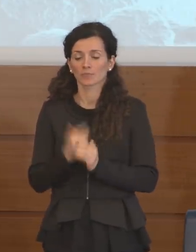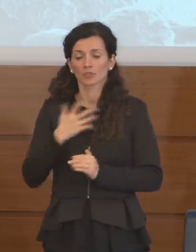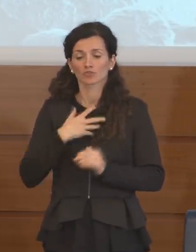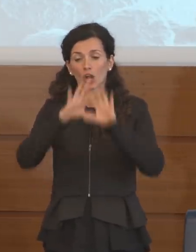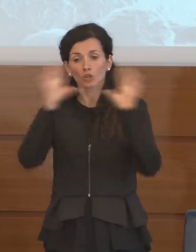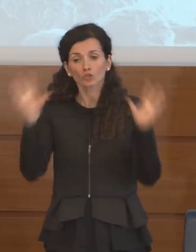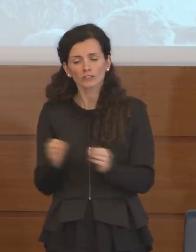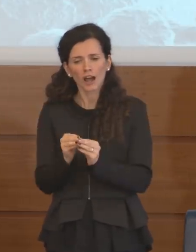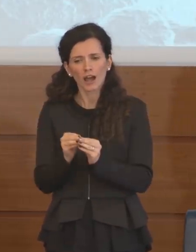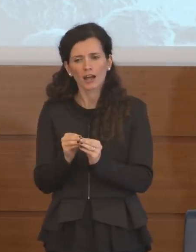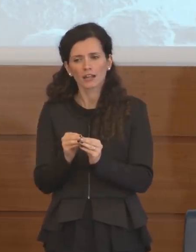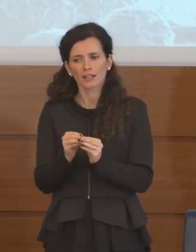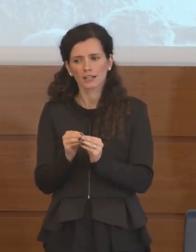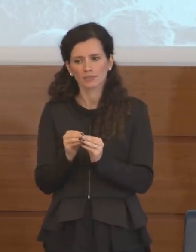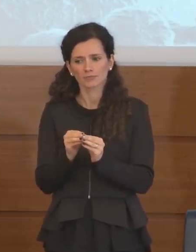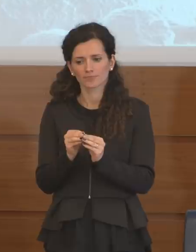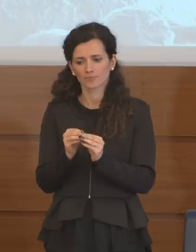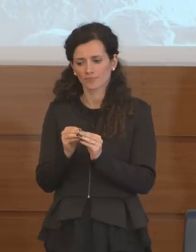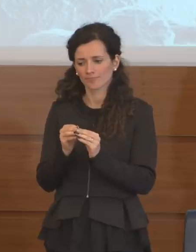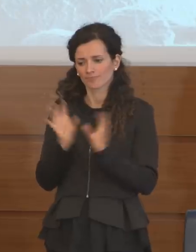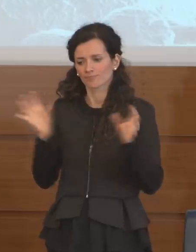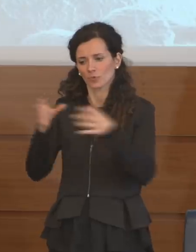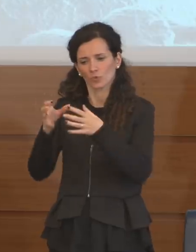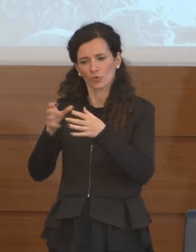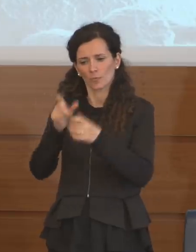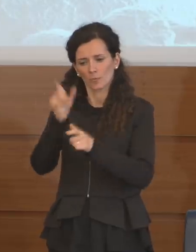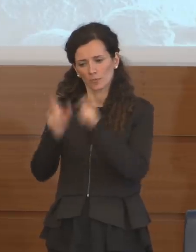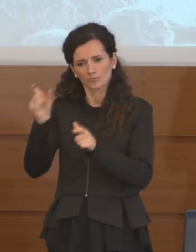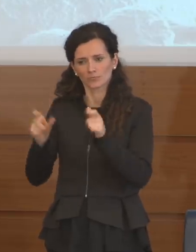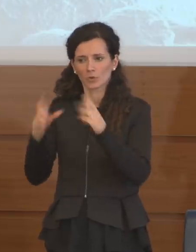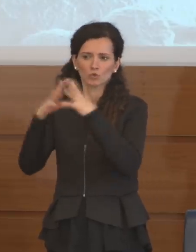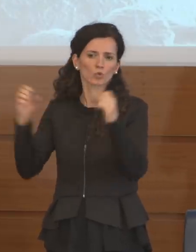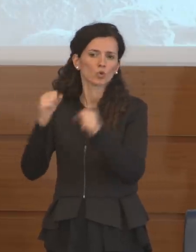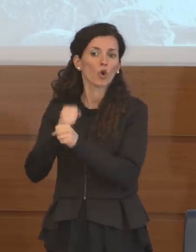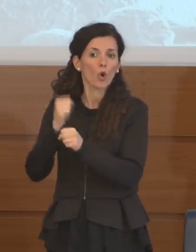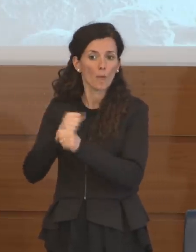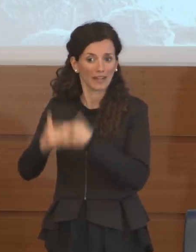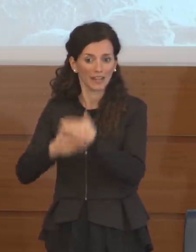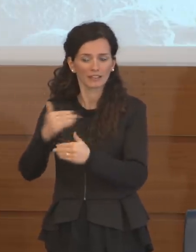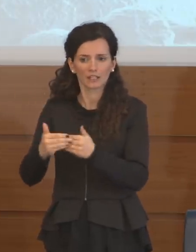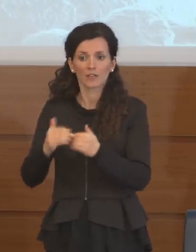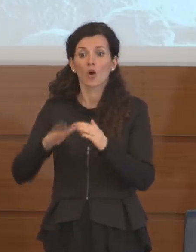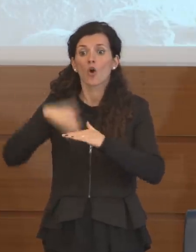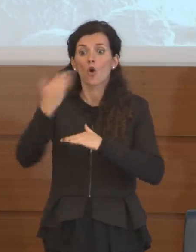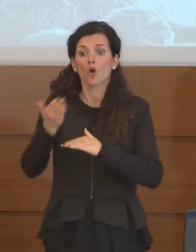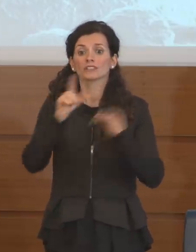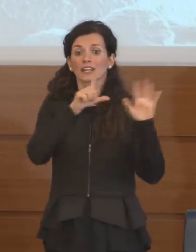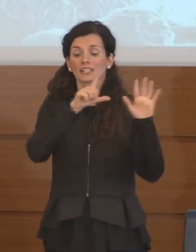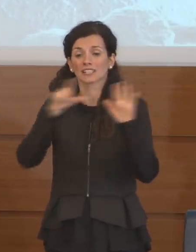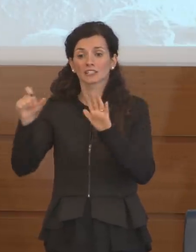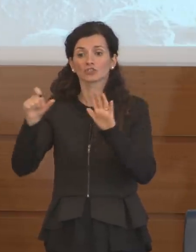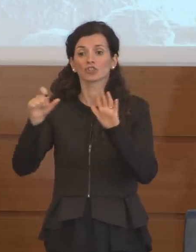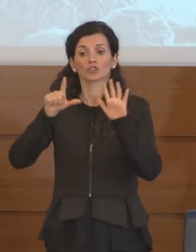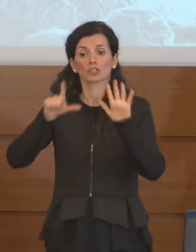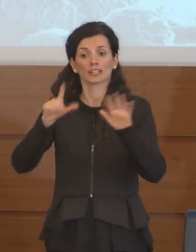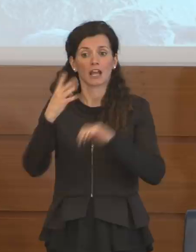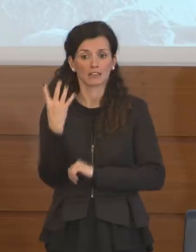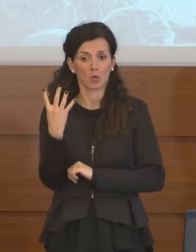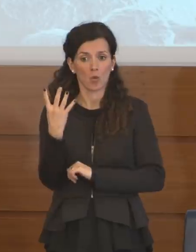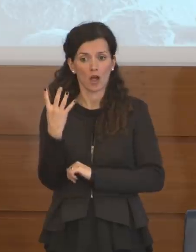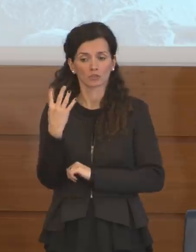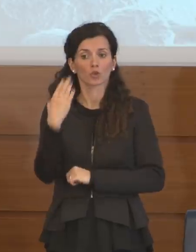totale complessivo delle strutture operative per oltre 774